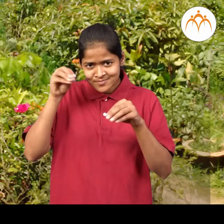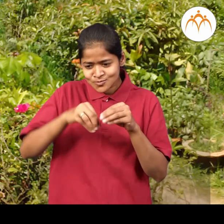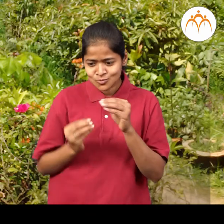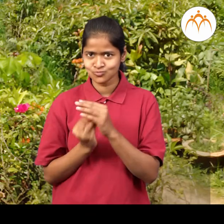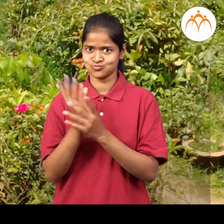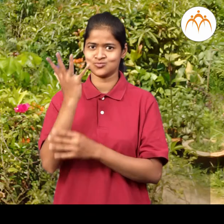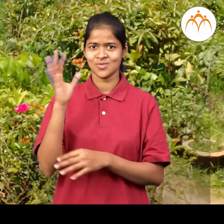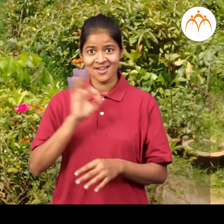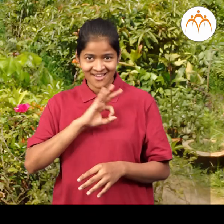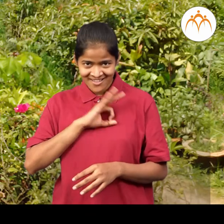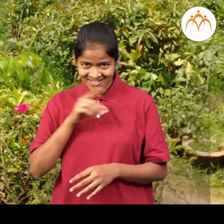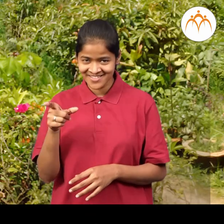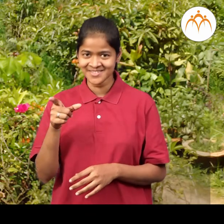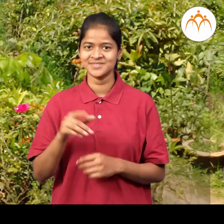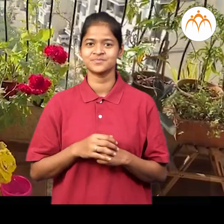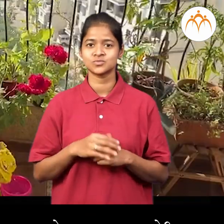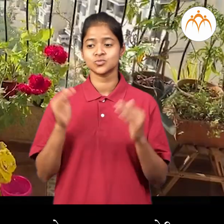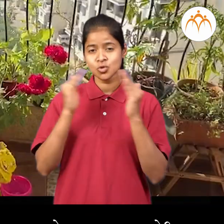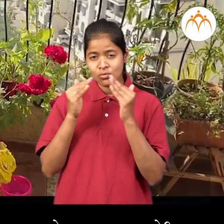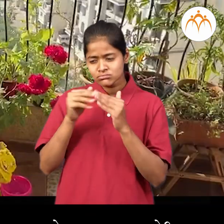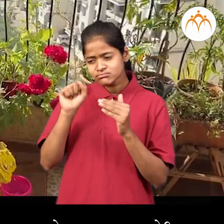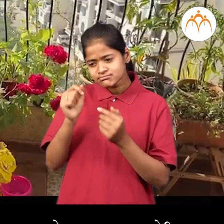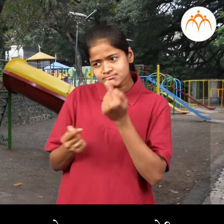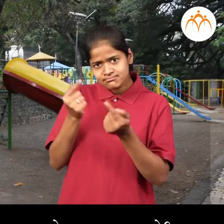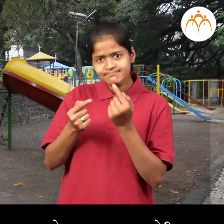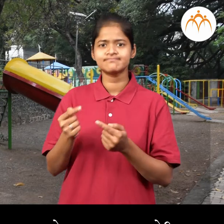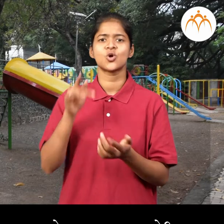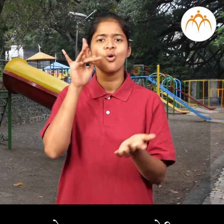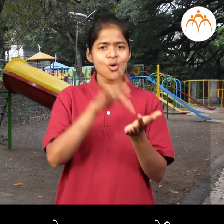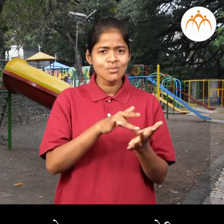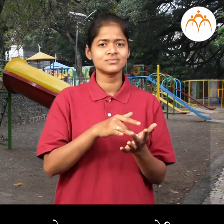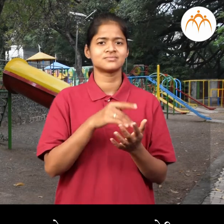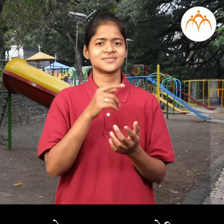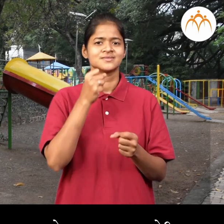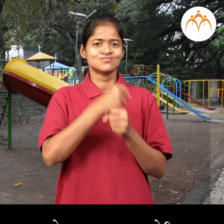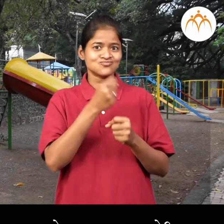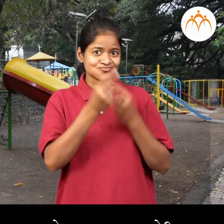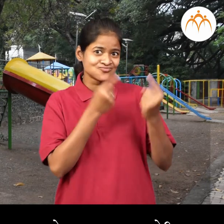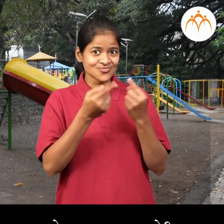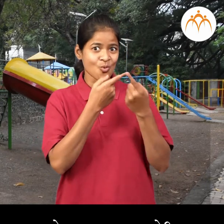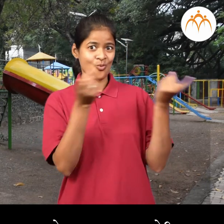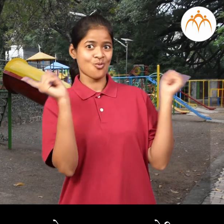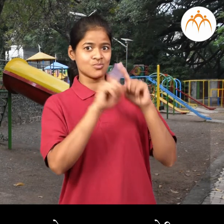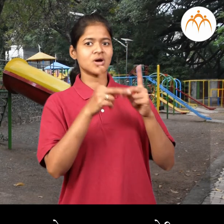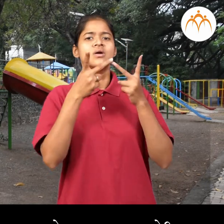ततका गर्ची बाग आणी सार्वजनिक बाग याद कोंटा फरकस्तो सांग बर